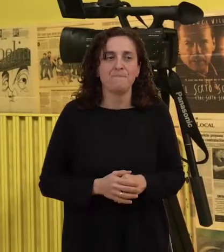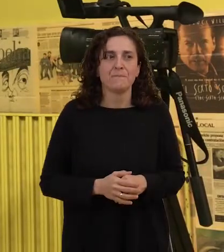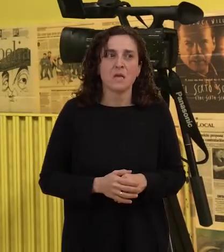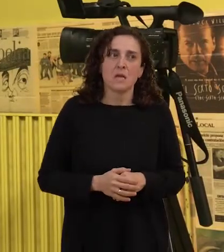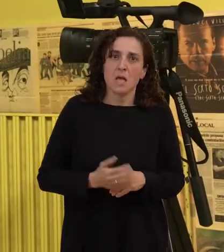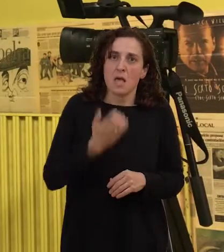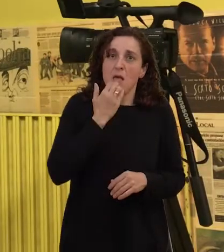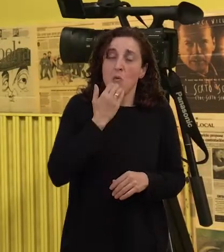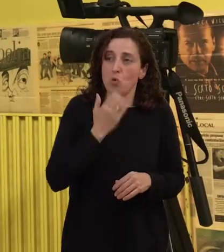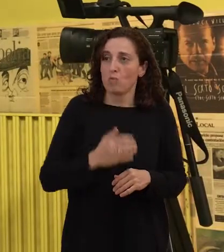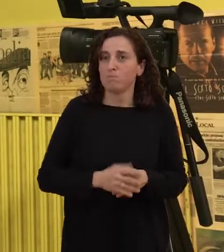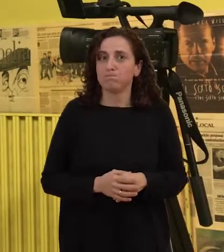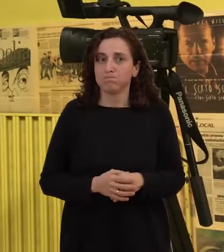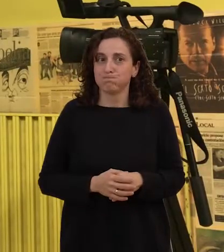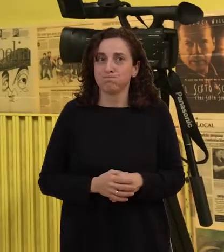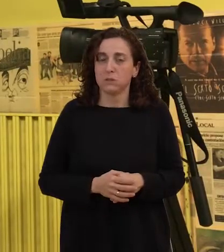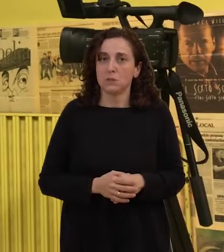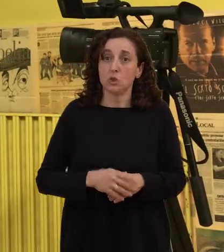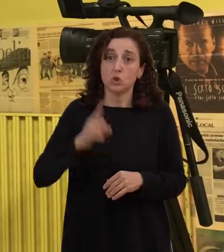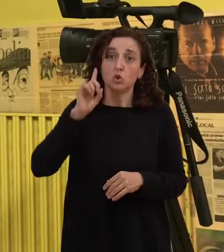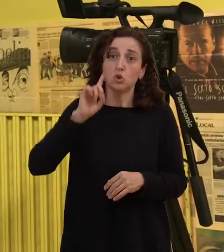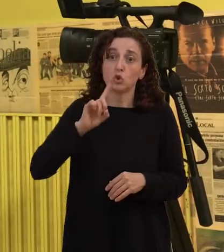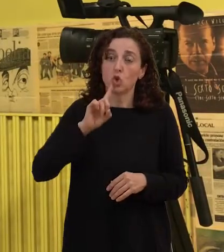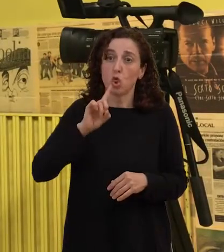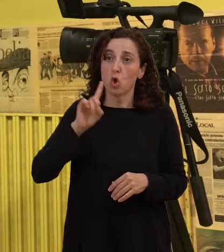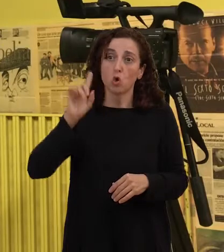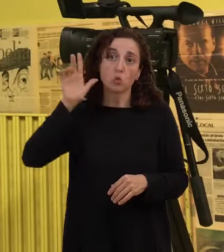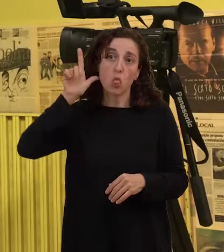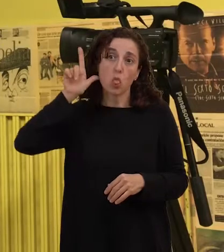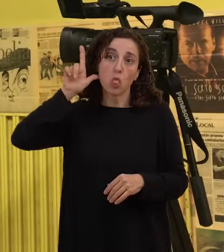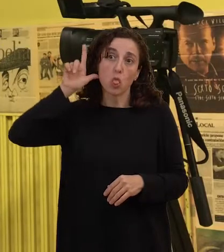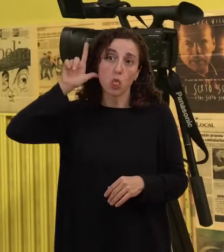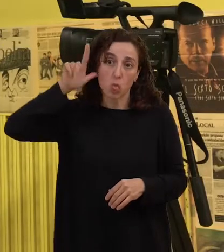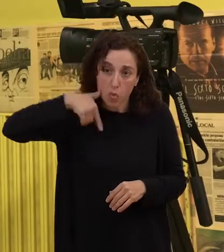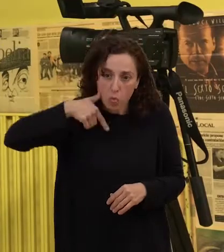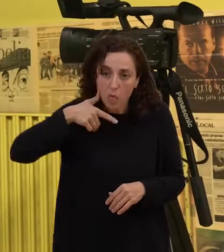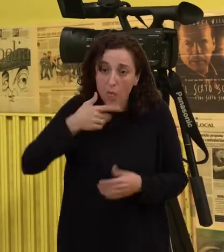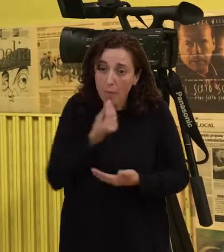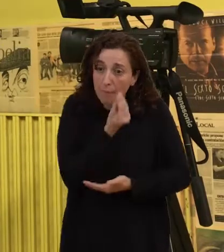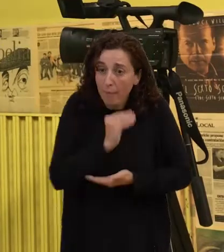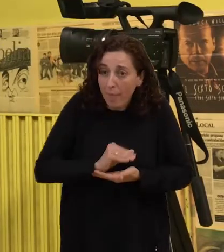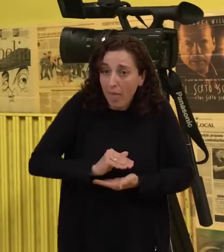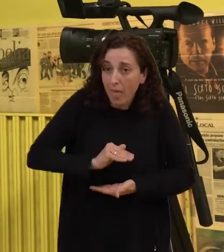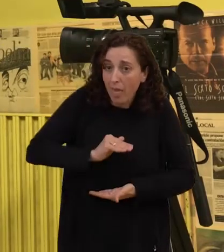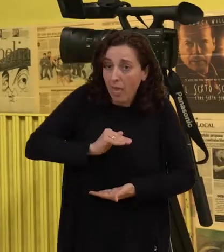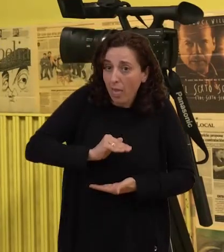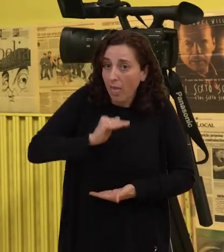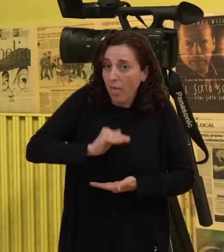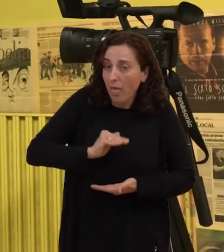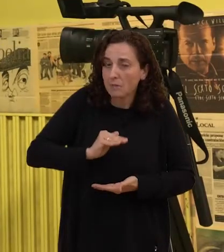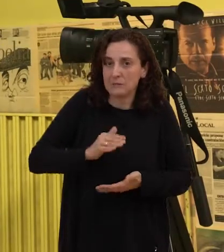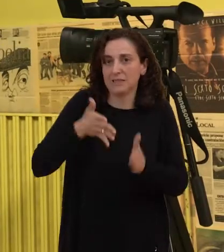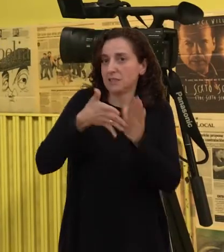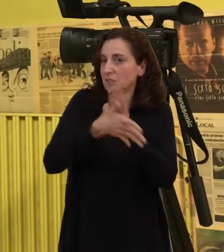perder a audición á unha edad moi temprana. Lo que quedaría á unha persoa sorda